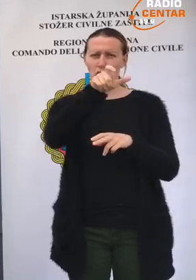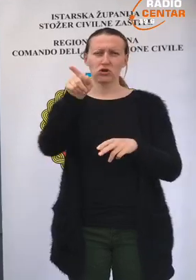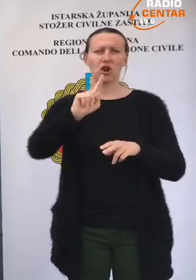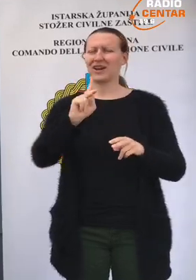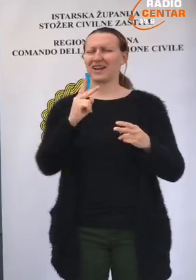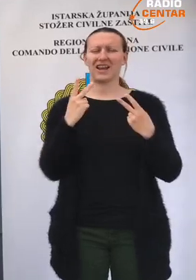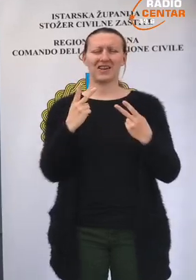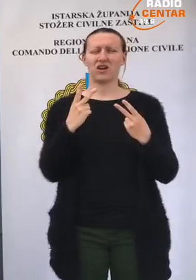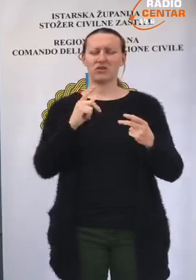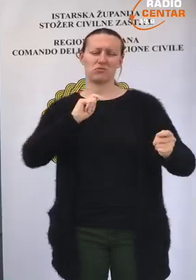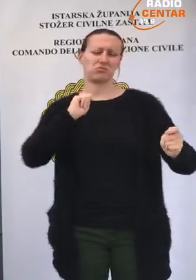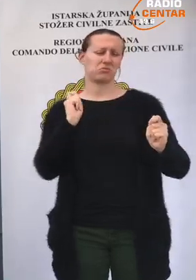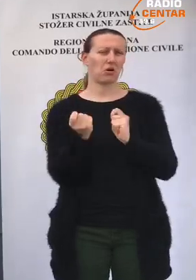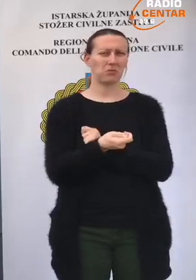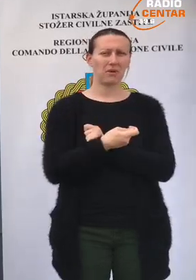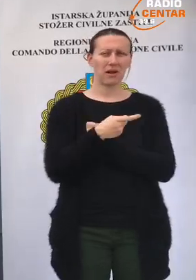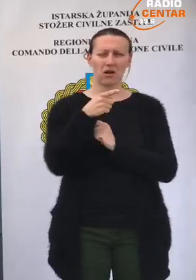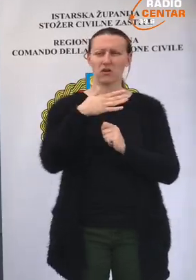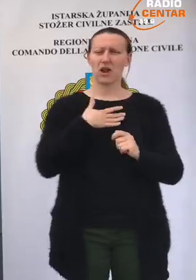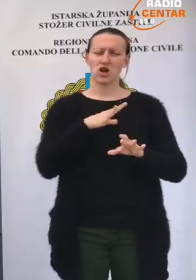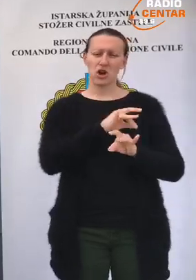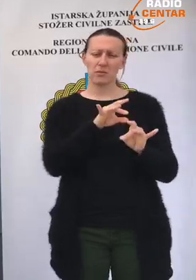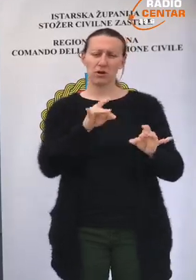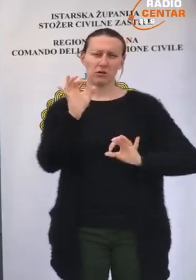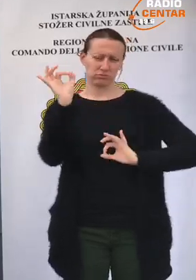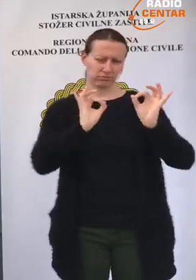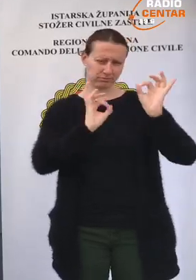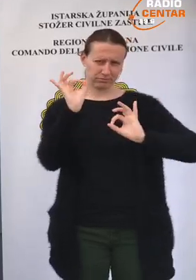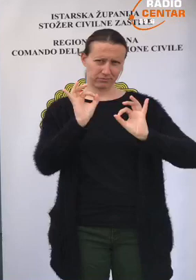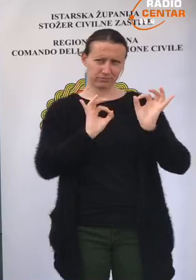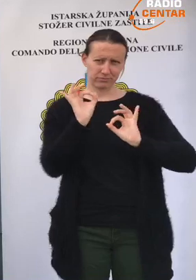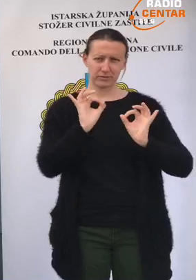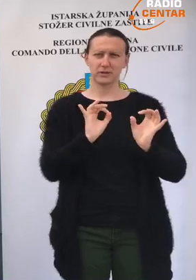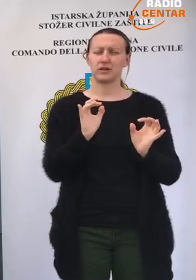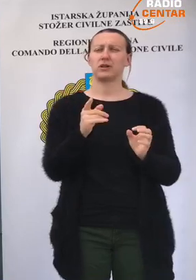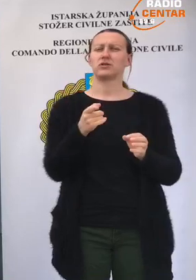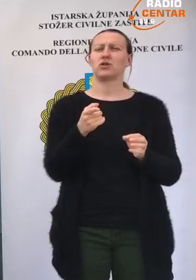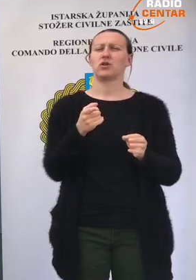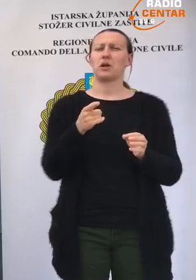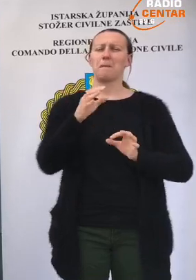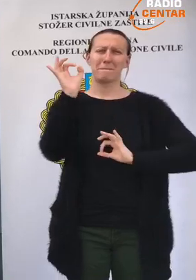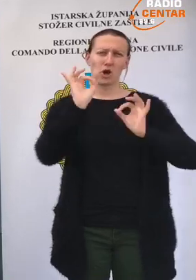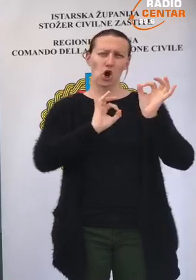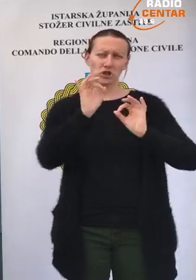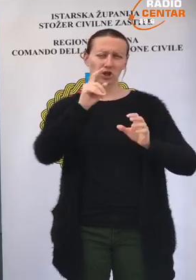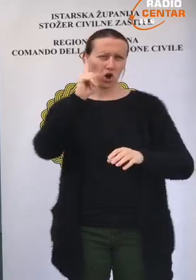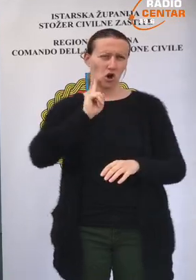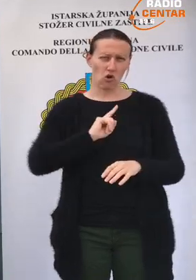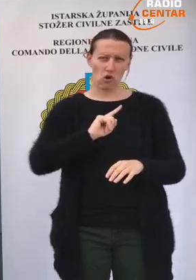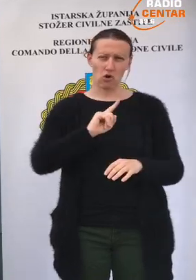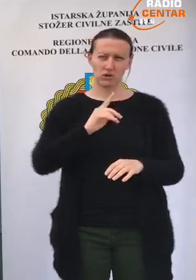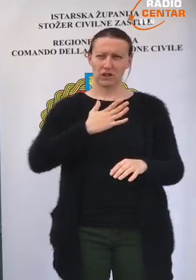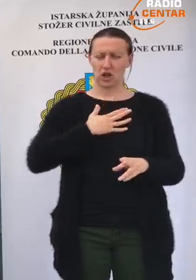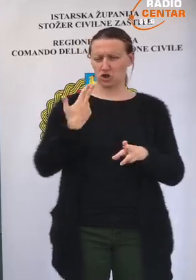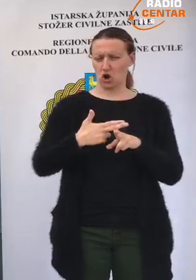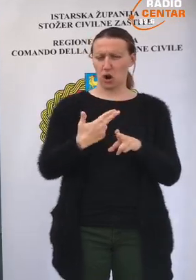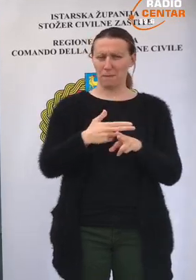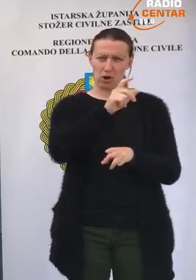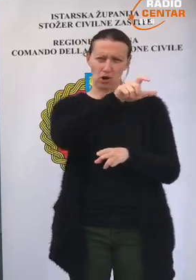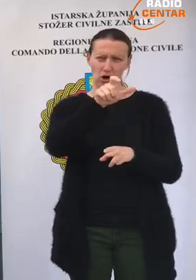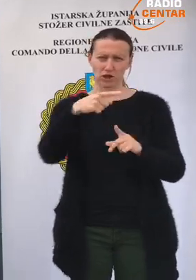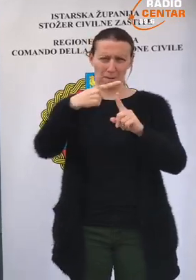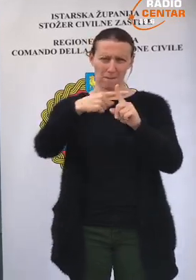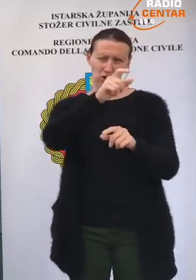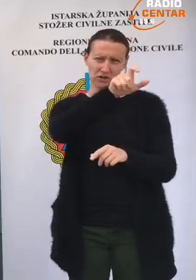nije bitno promijenilo onu našu epidemiološku statistiku, znači prosječno godište naših oboljelih,